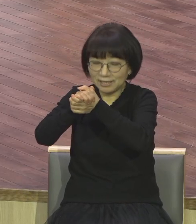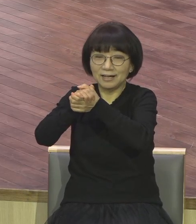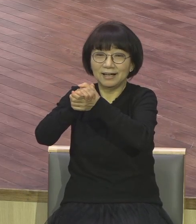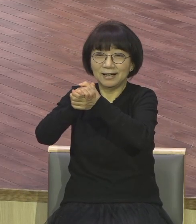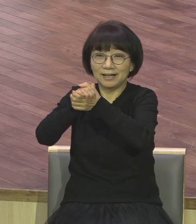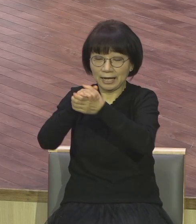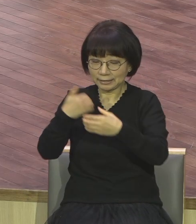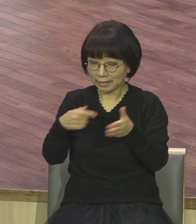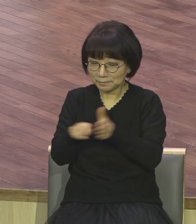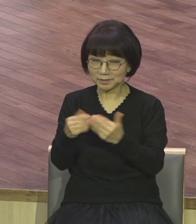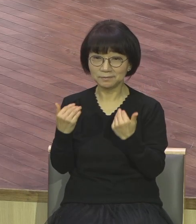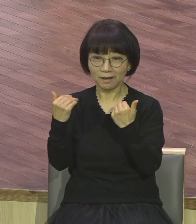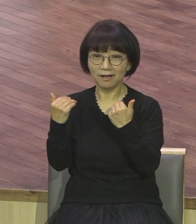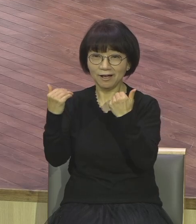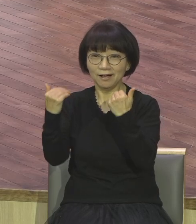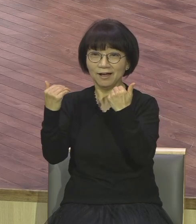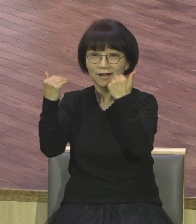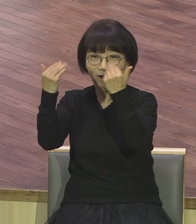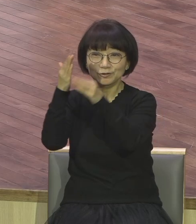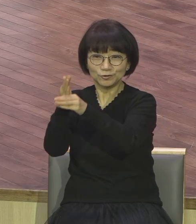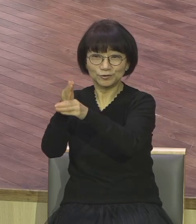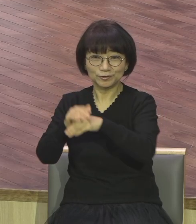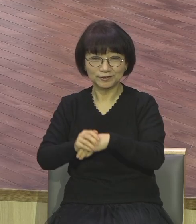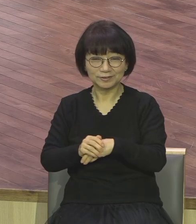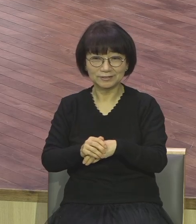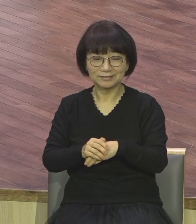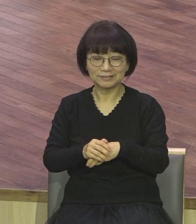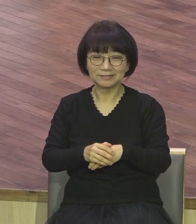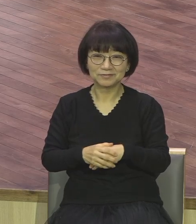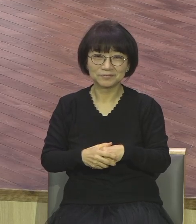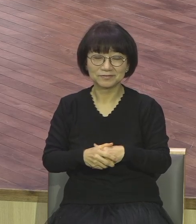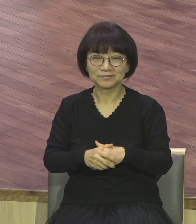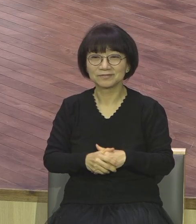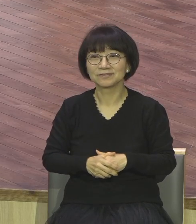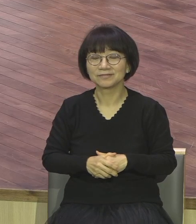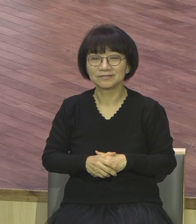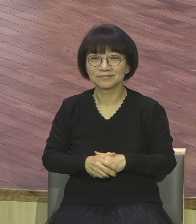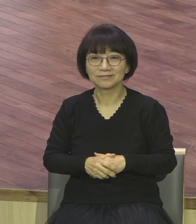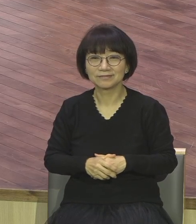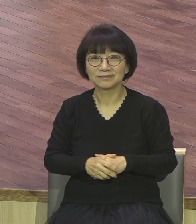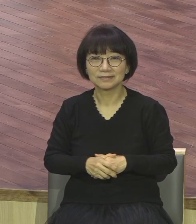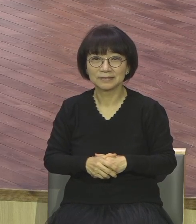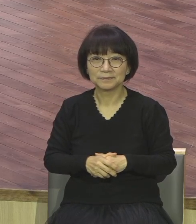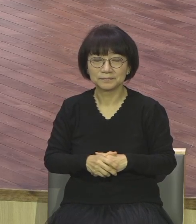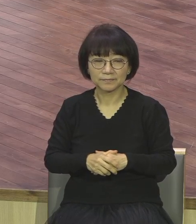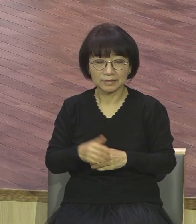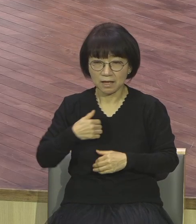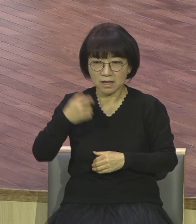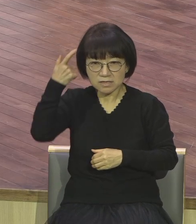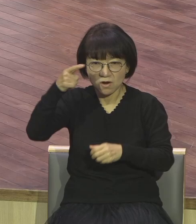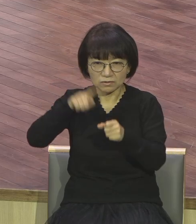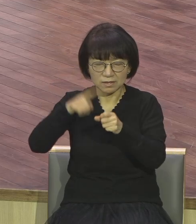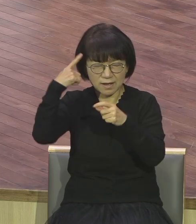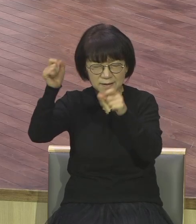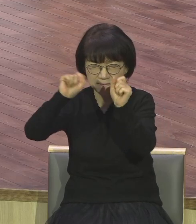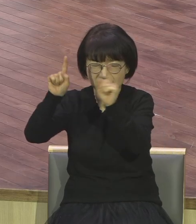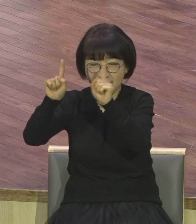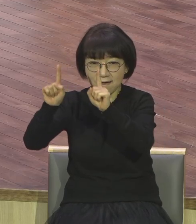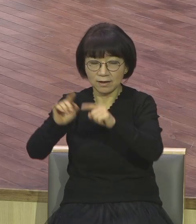이 사람 때문에 내가 하나님 앞에 하나님을 바라볼 수밖에 없고 더 영적으로 깨어있을 수 있는 더 성경할 수